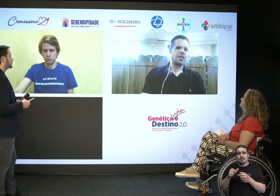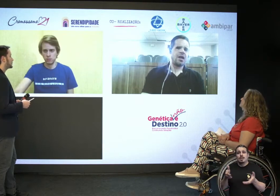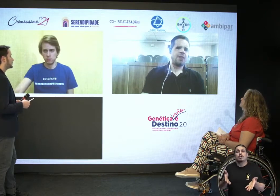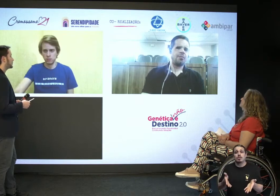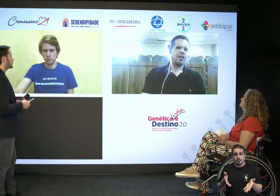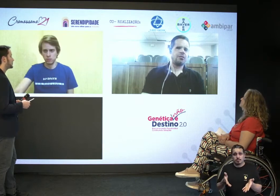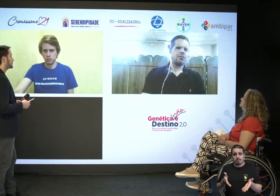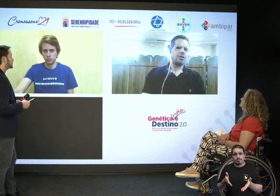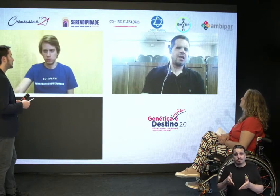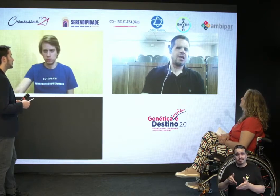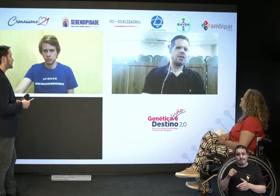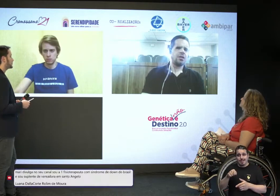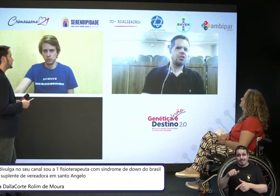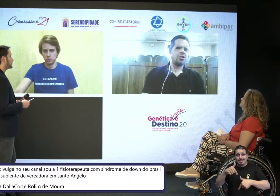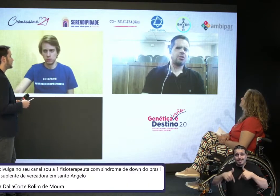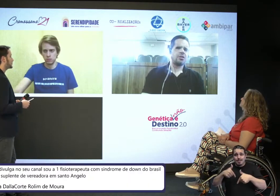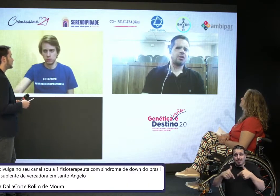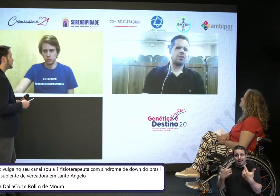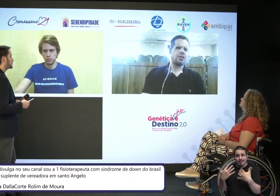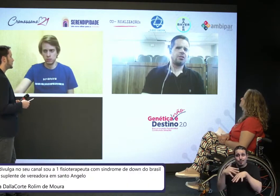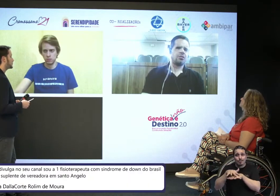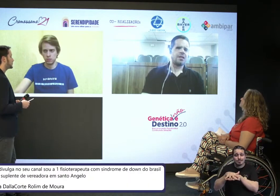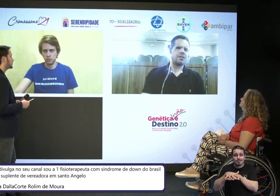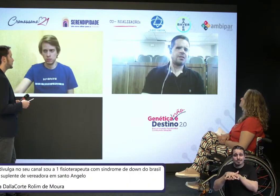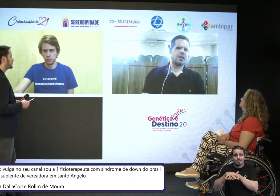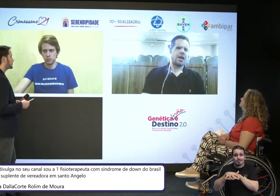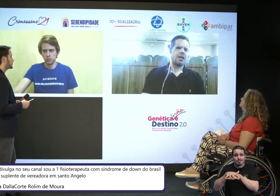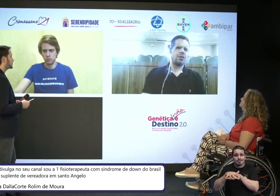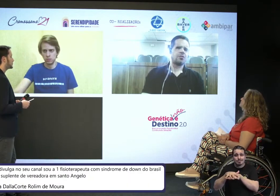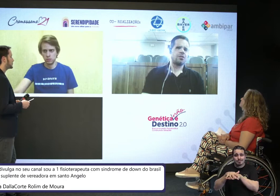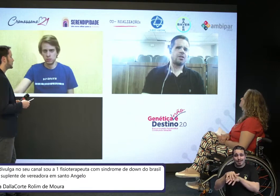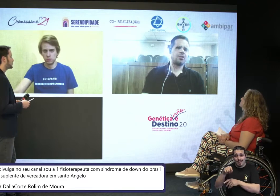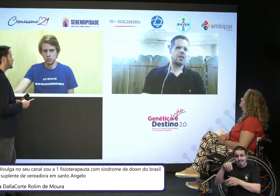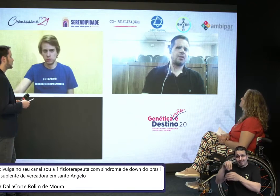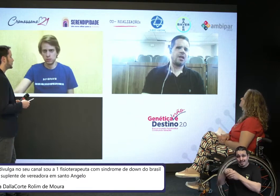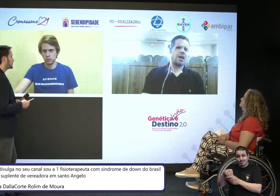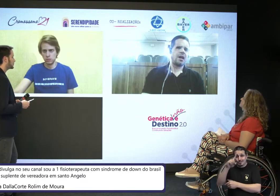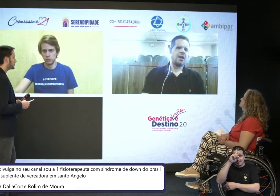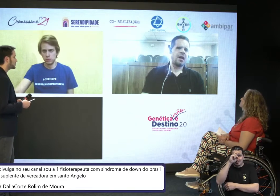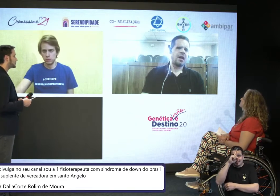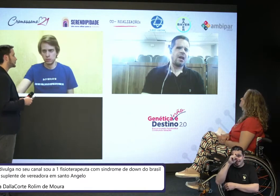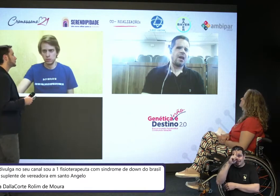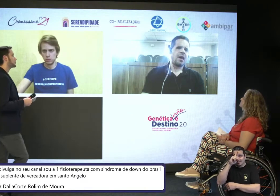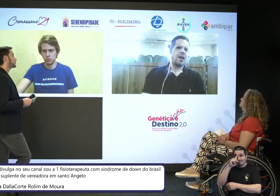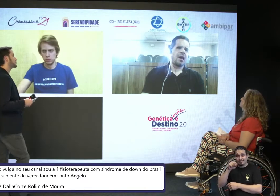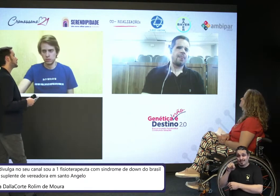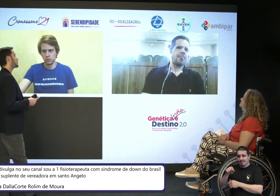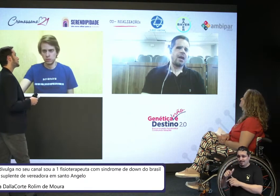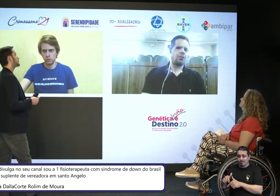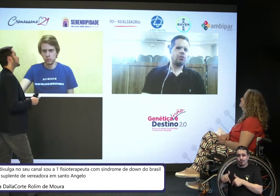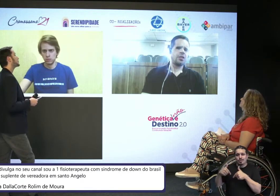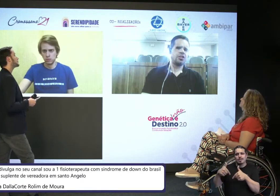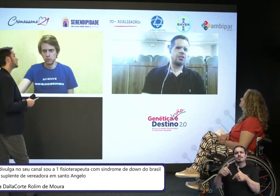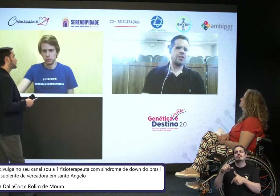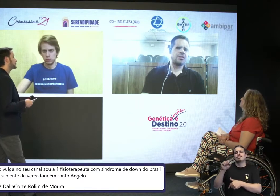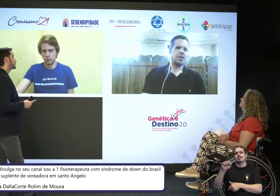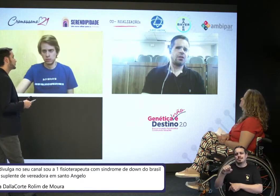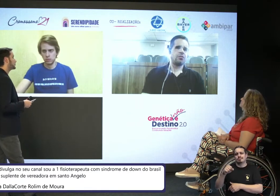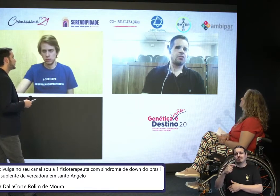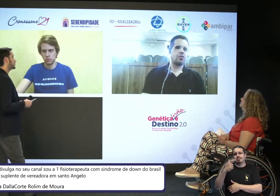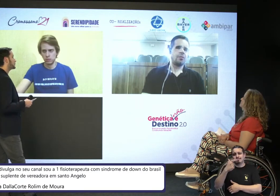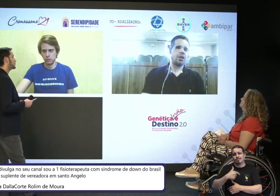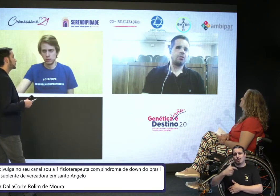pela inclusão dentro da instituição, dentro do Einstein. Lá nós conseguimos trabalhar a conscientização dos